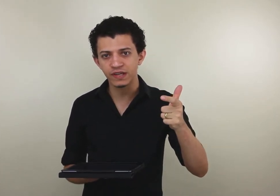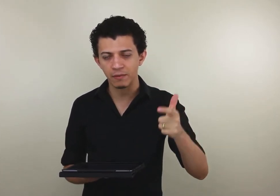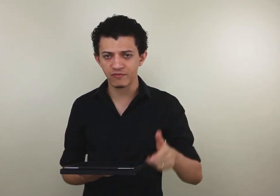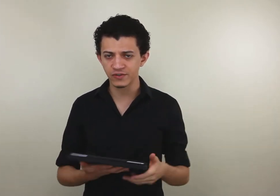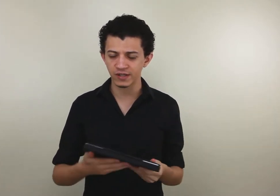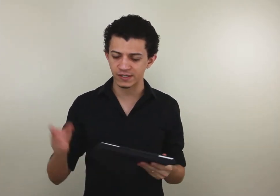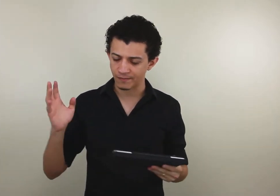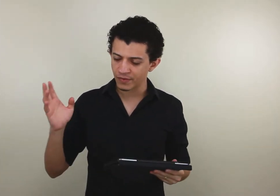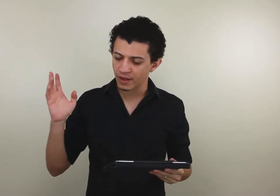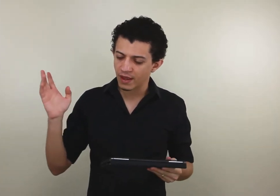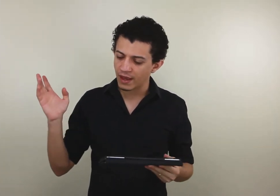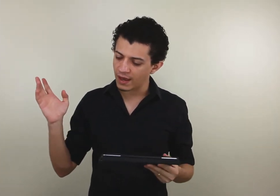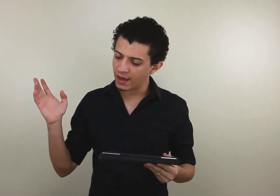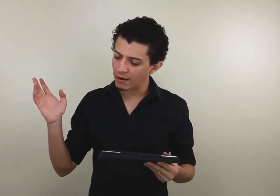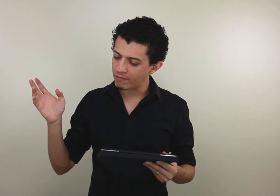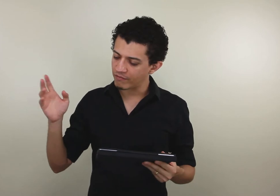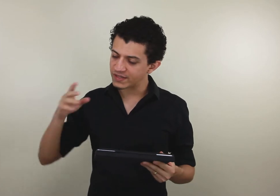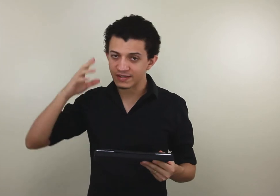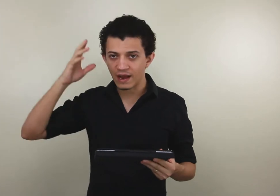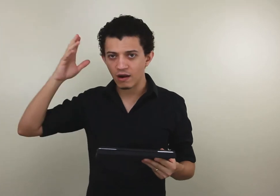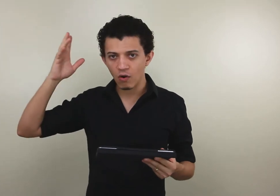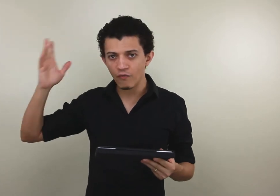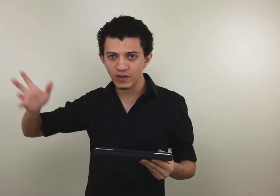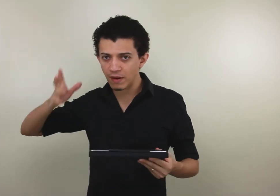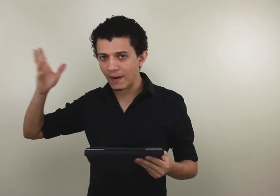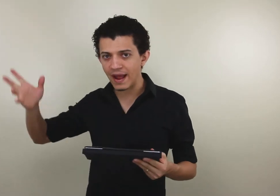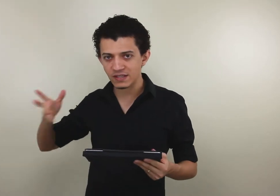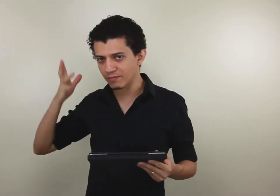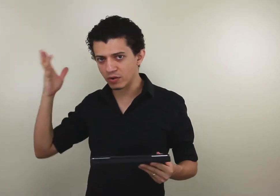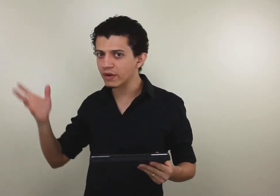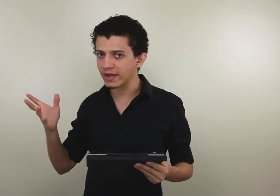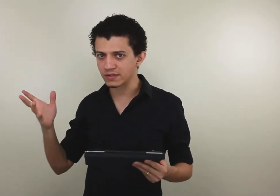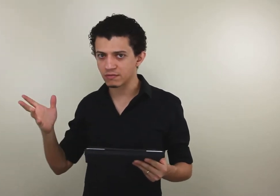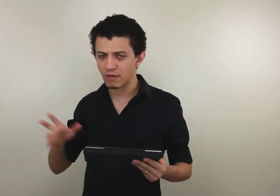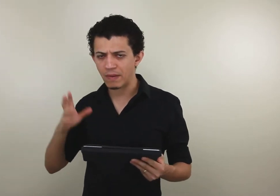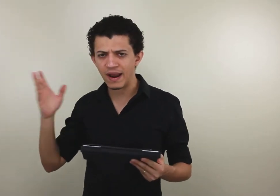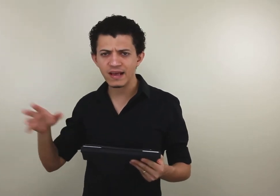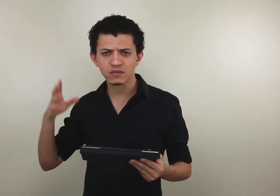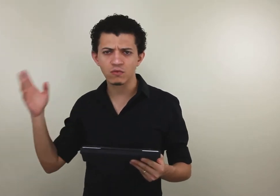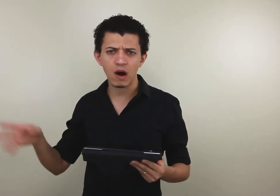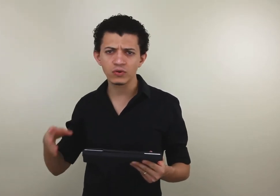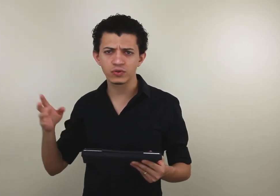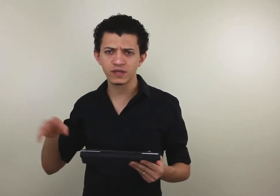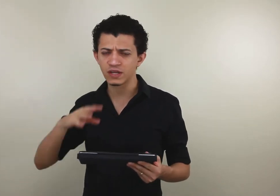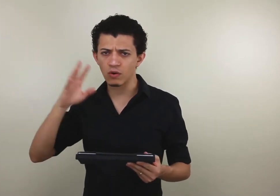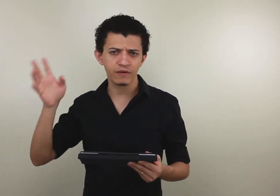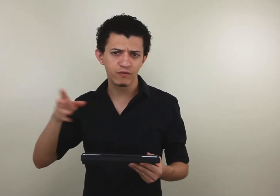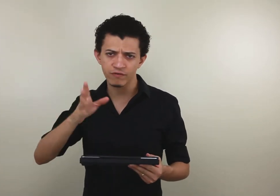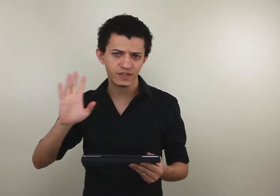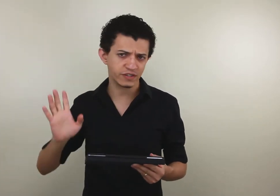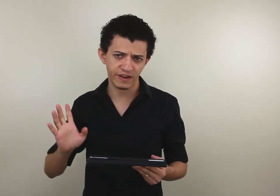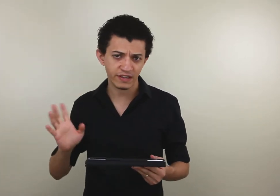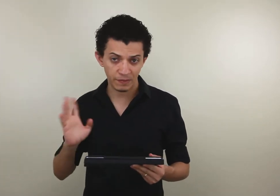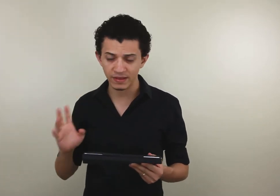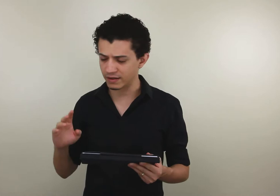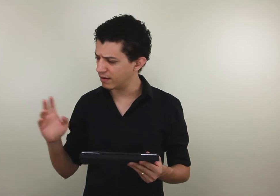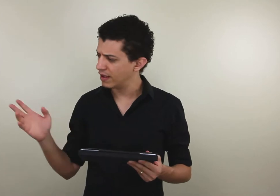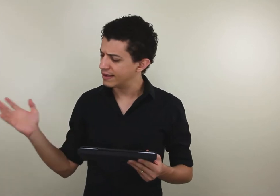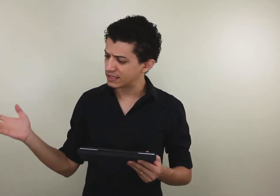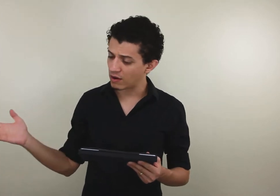cérebro. Funciona assim, você está ouvindo uma palestra em português, uma palestra, um áudio, seja lá o que for que você estiver interpretando. Você está